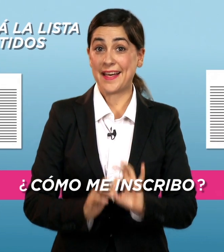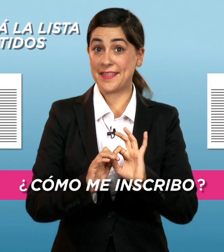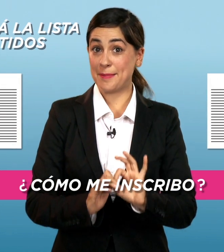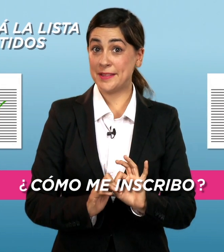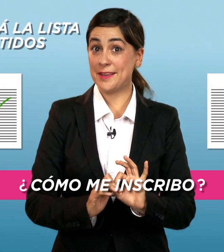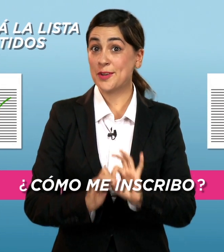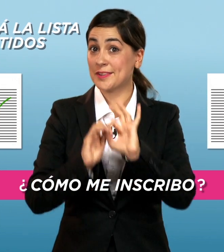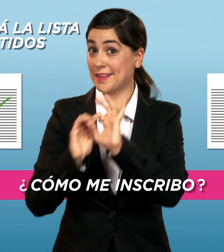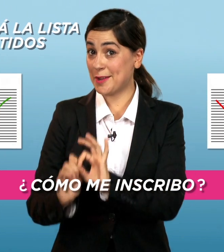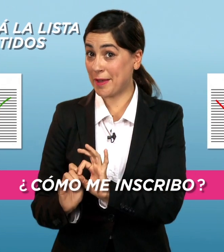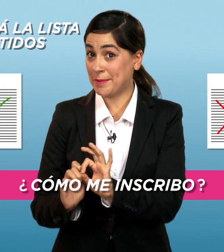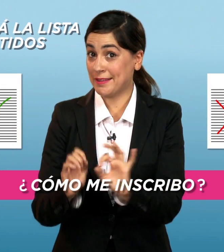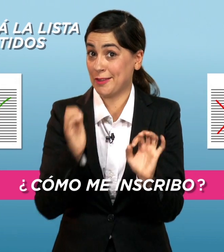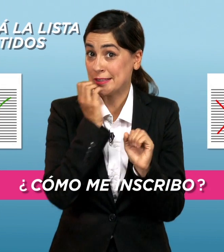de admitidos y de no admitidos.